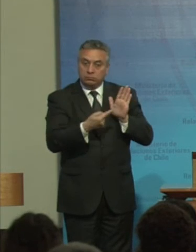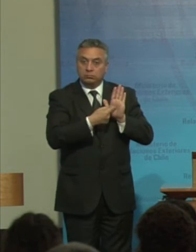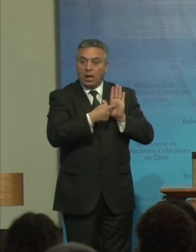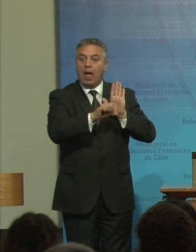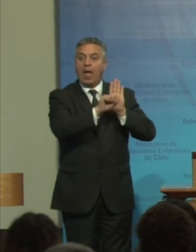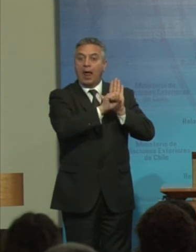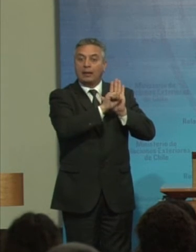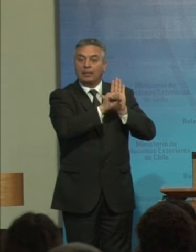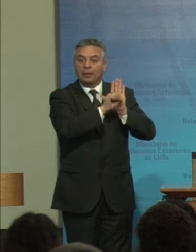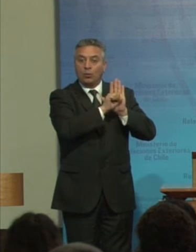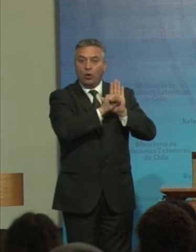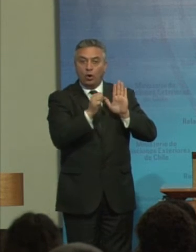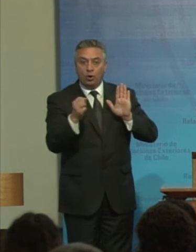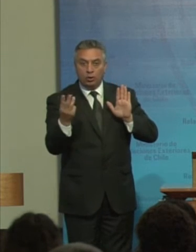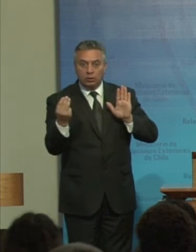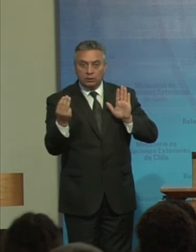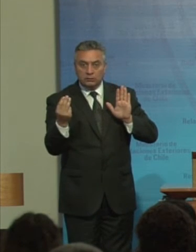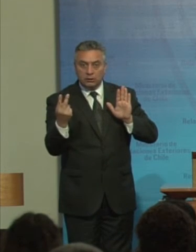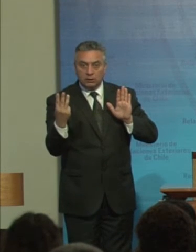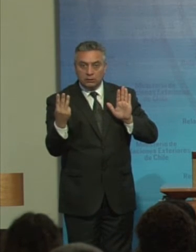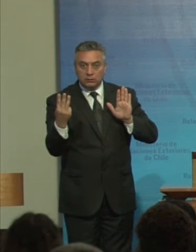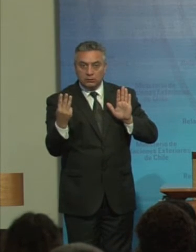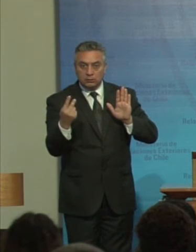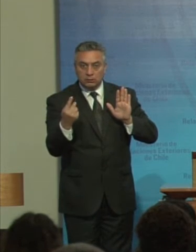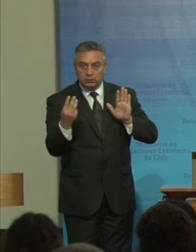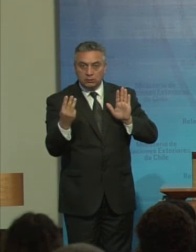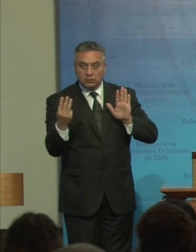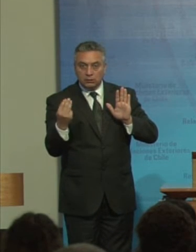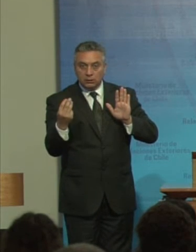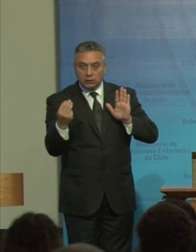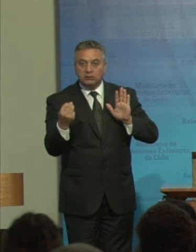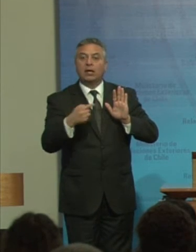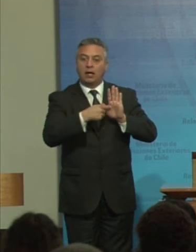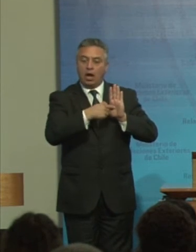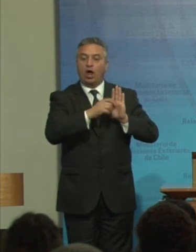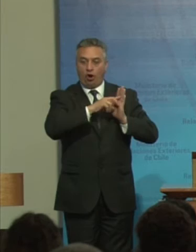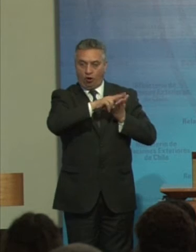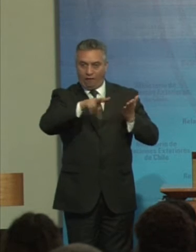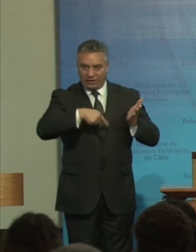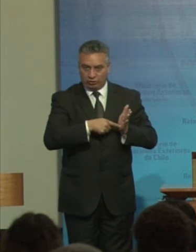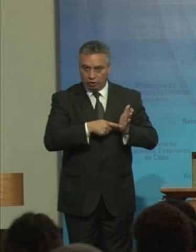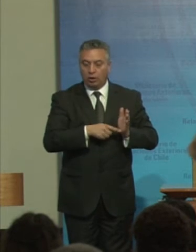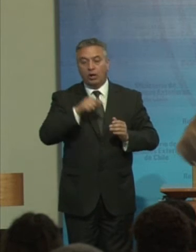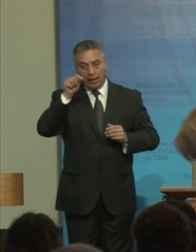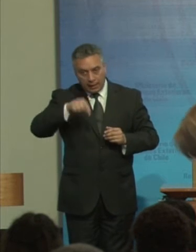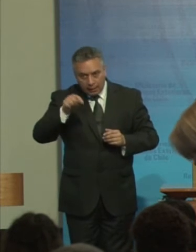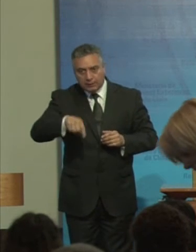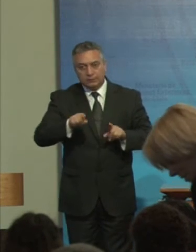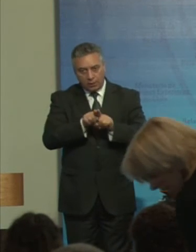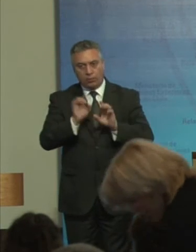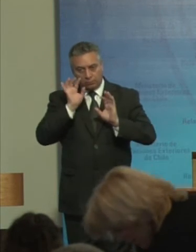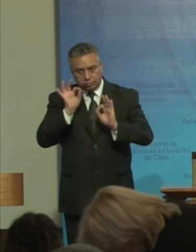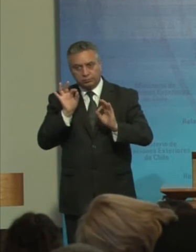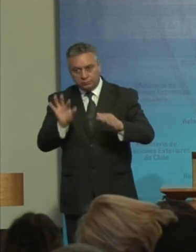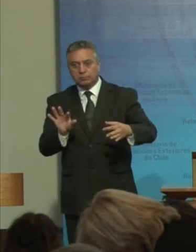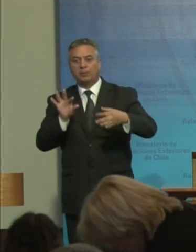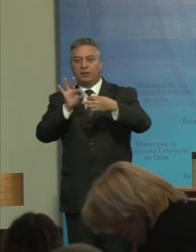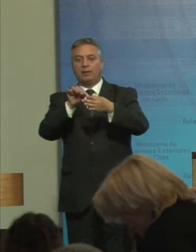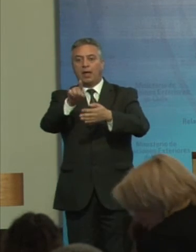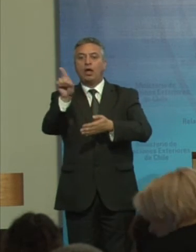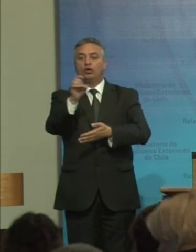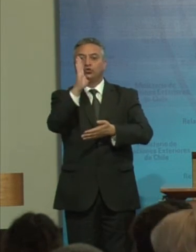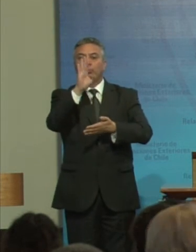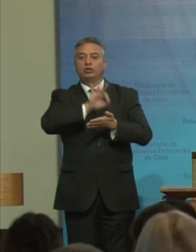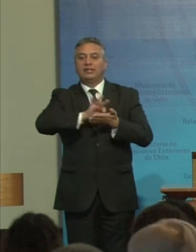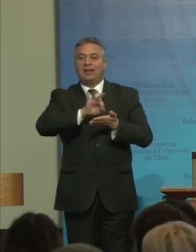convención B Se debe crear Un sistema Nacional De apoyos Dependiente De la subsecretaría